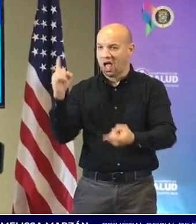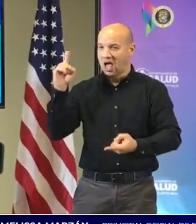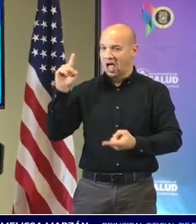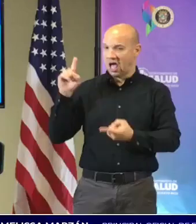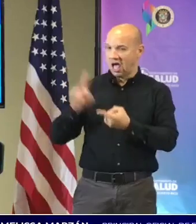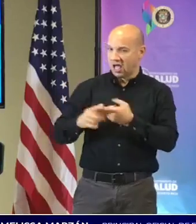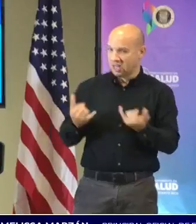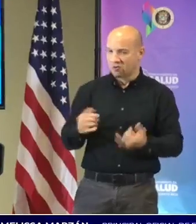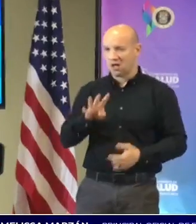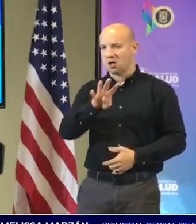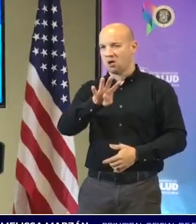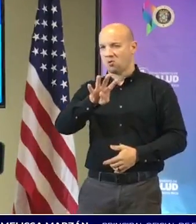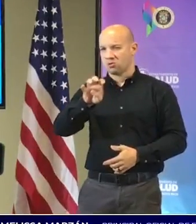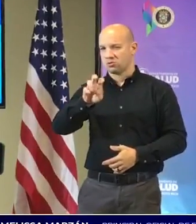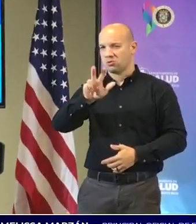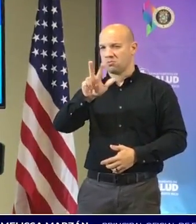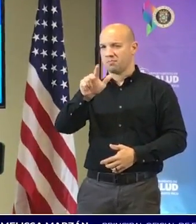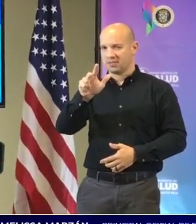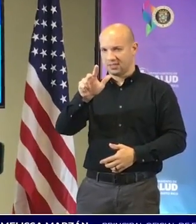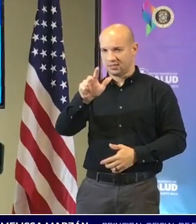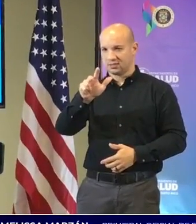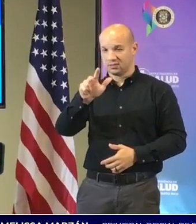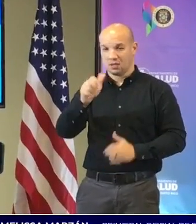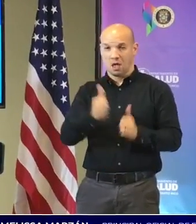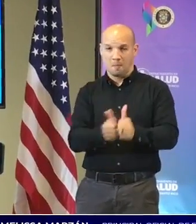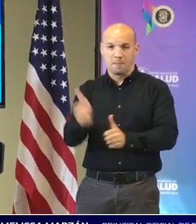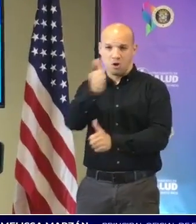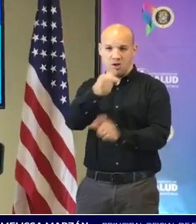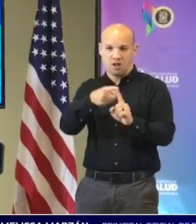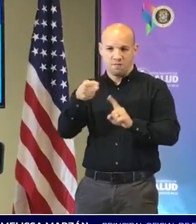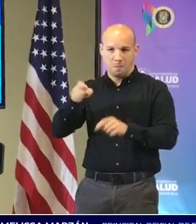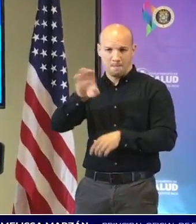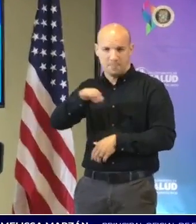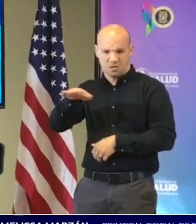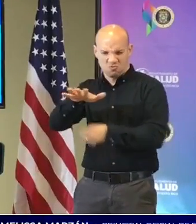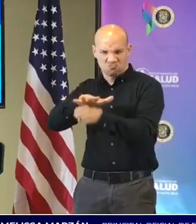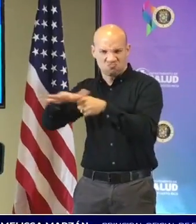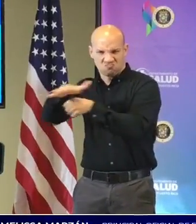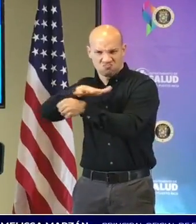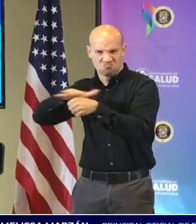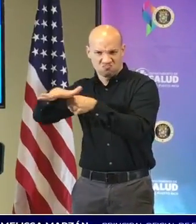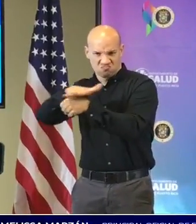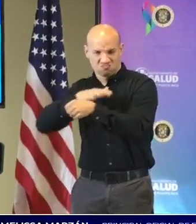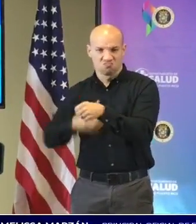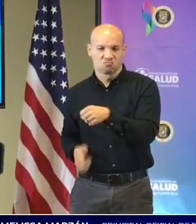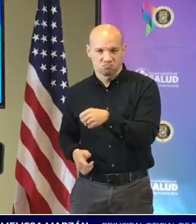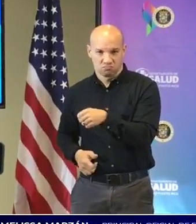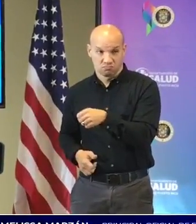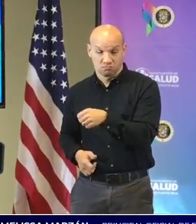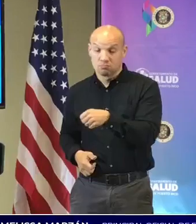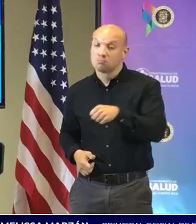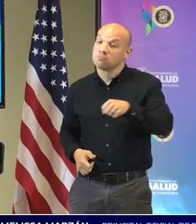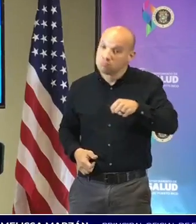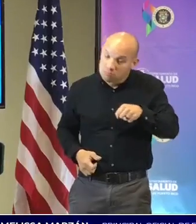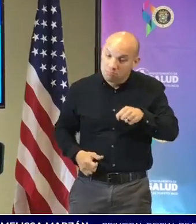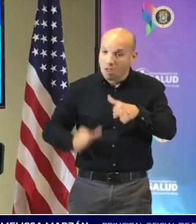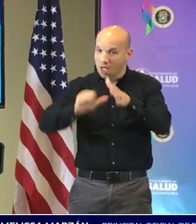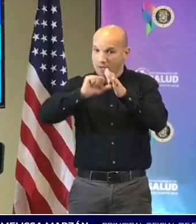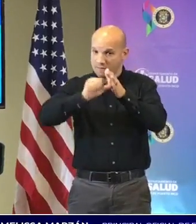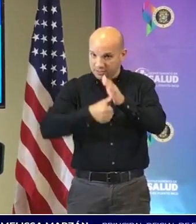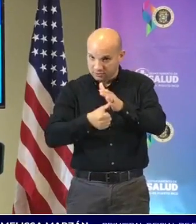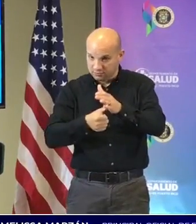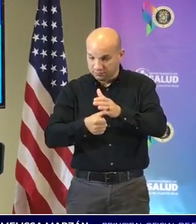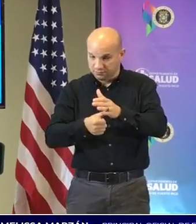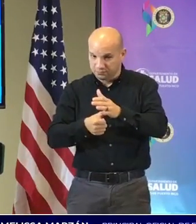de esos casos pertenecen a la región de salud de Bayama pero yo quisiera mencionar y resaltar de los